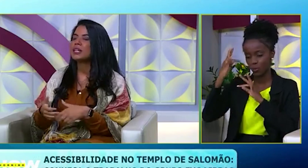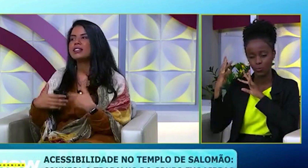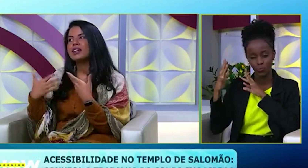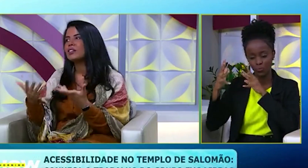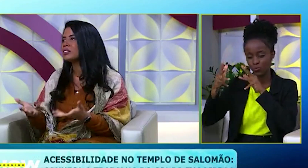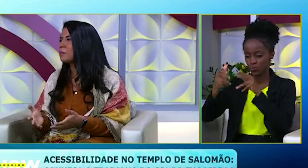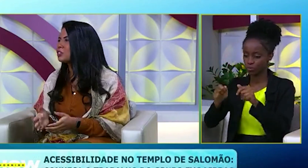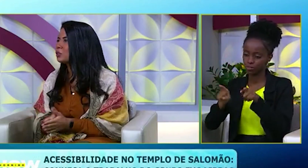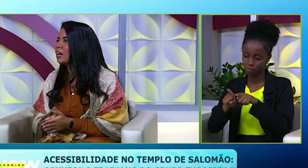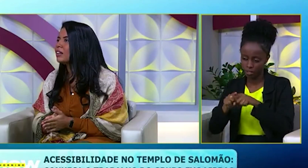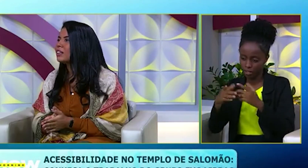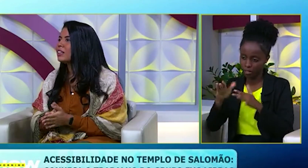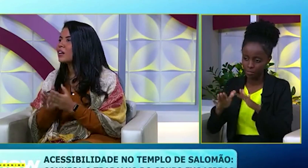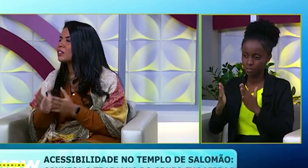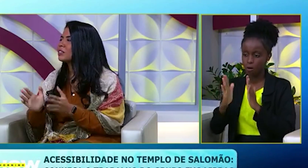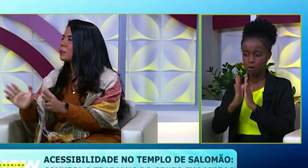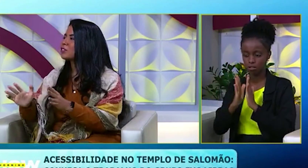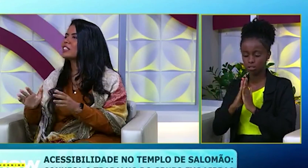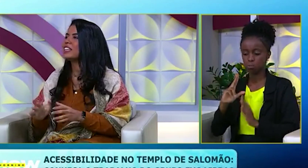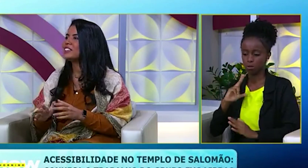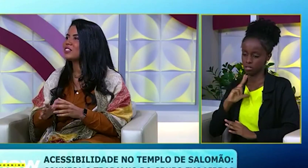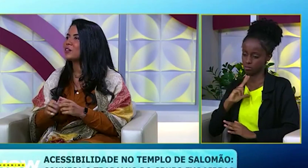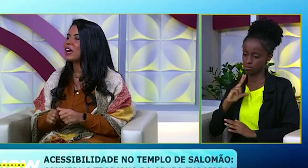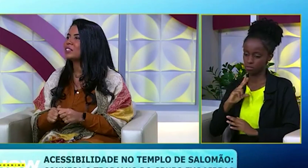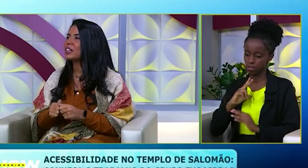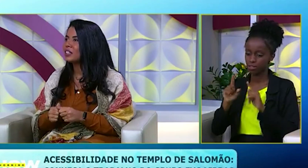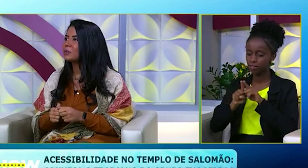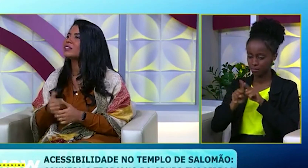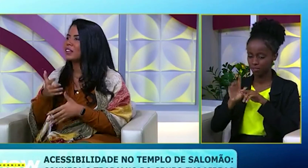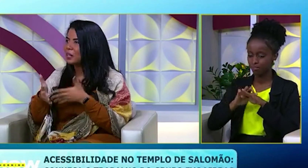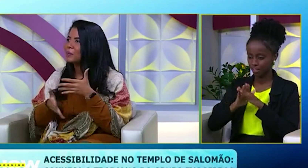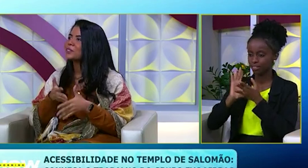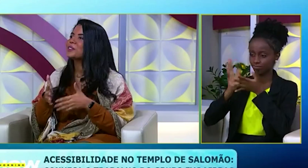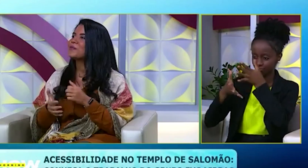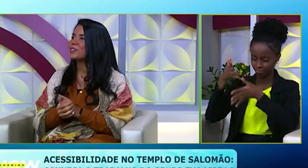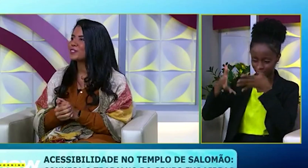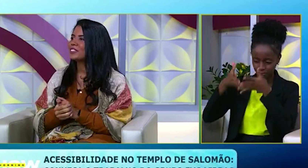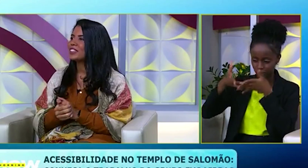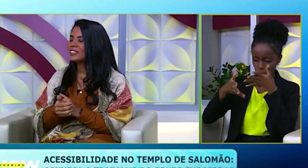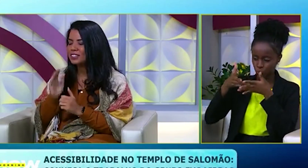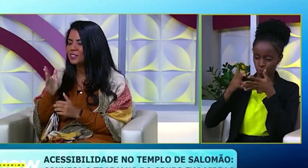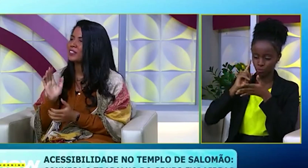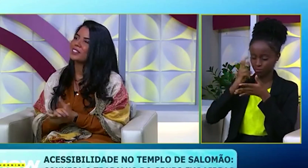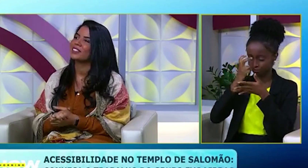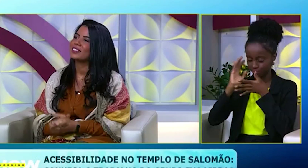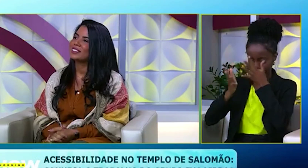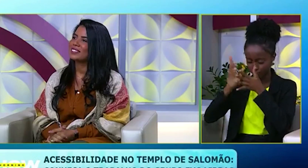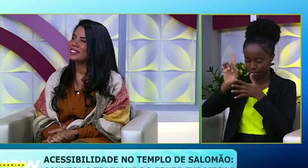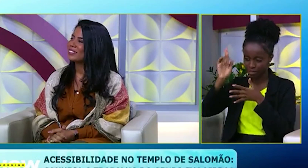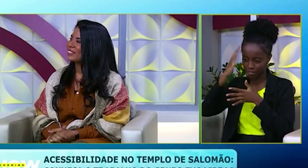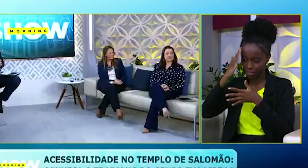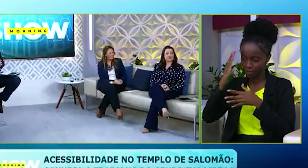interage também até na oração particular e a oração particular deles. Aí, eles falam em Libras. Em Libras. Pode conversar que Deus vai entender.